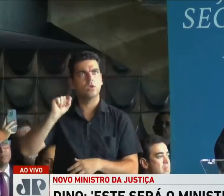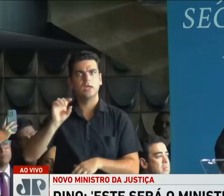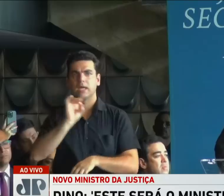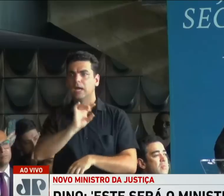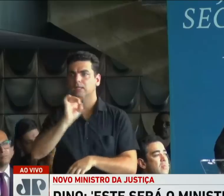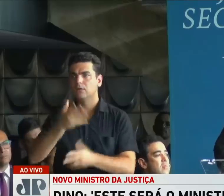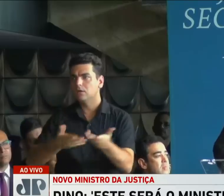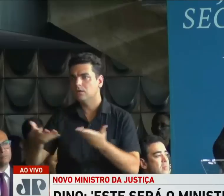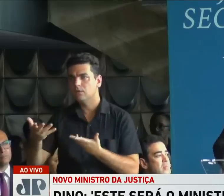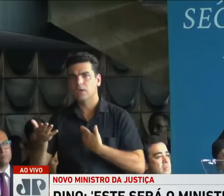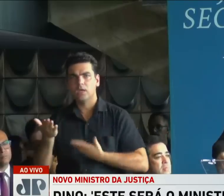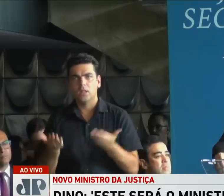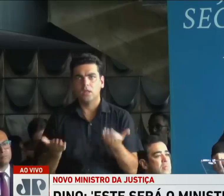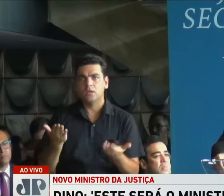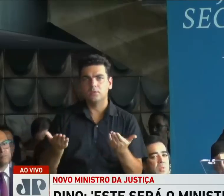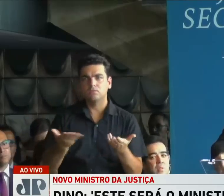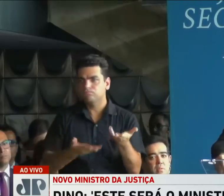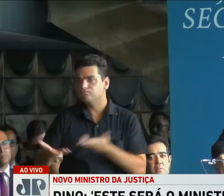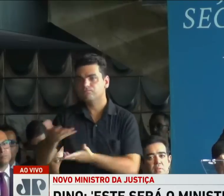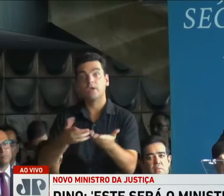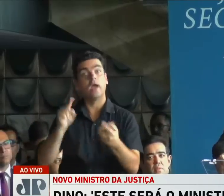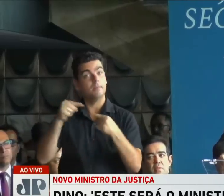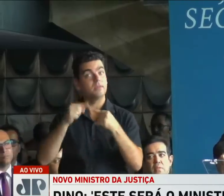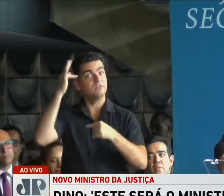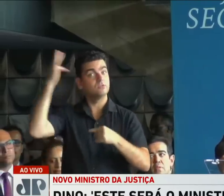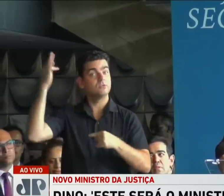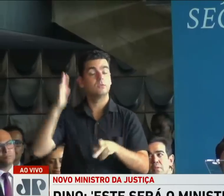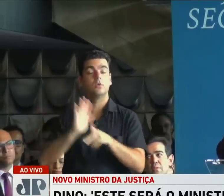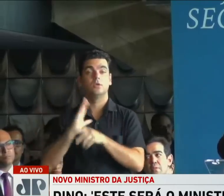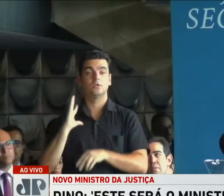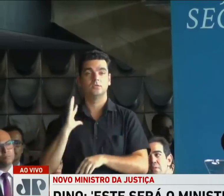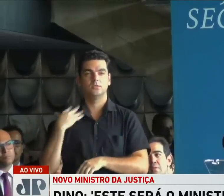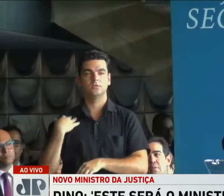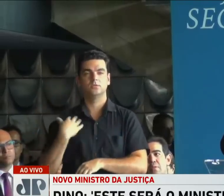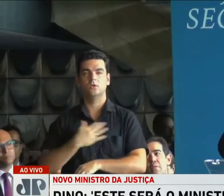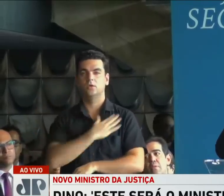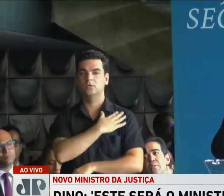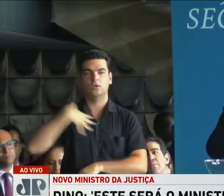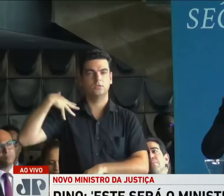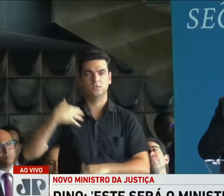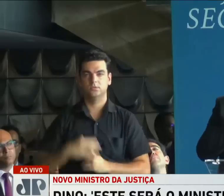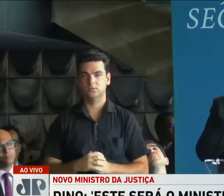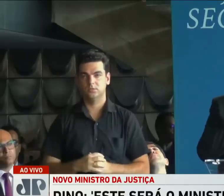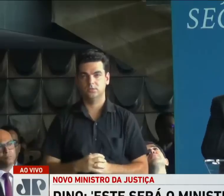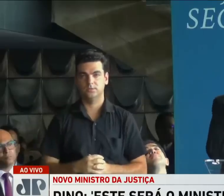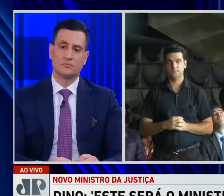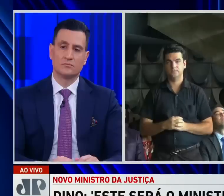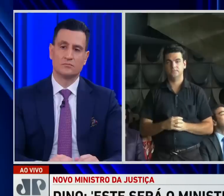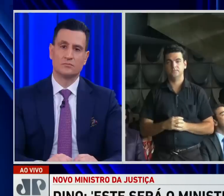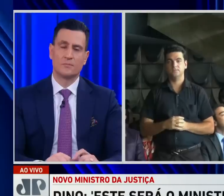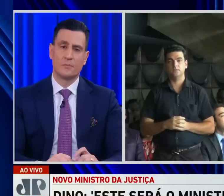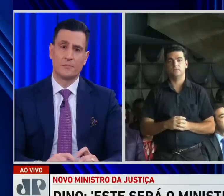está no meio termo, como diziam os filósofos pré-socráticos. Mas, ponderação não